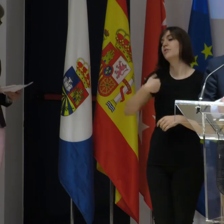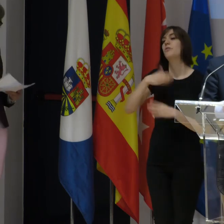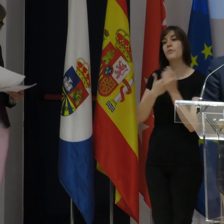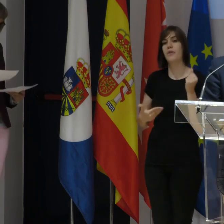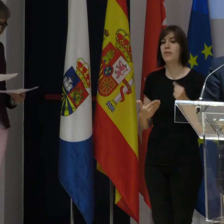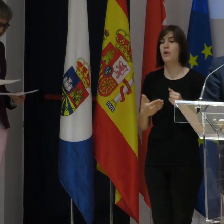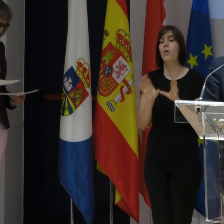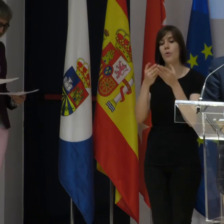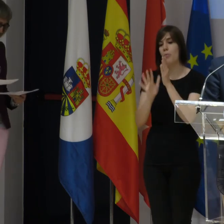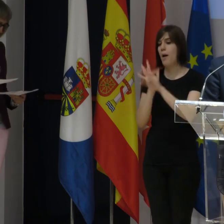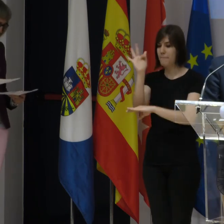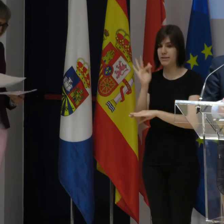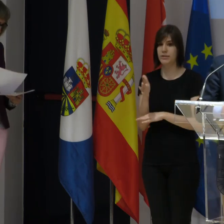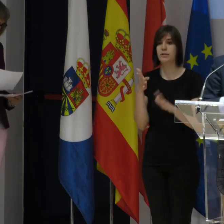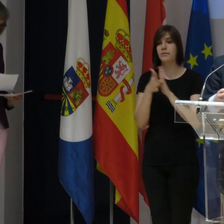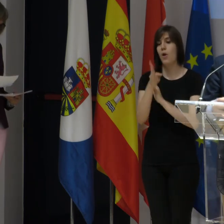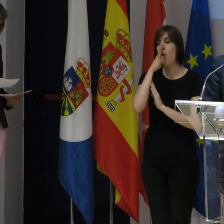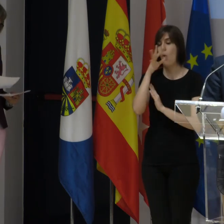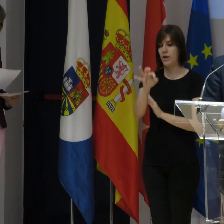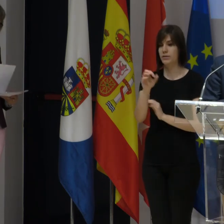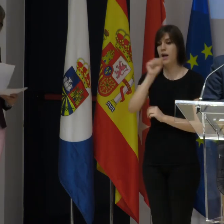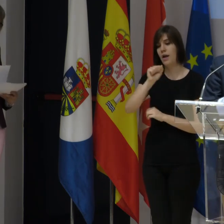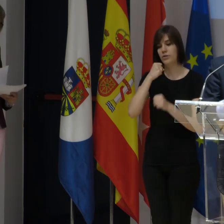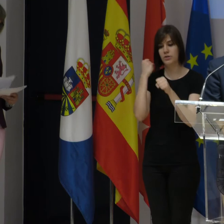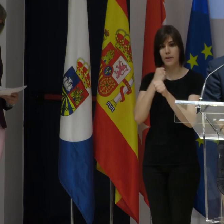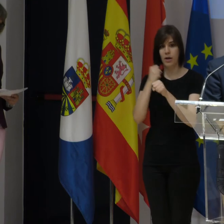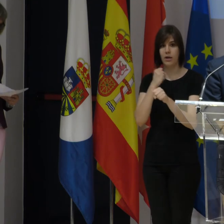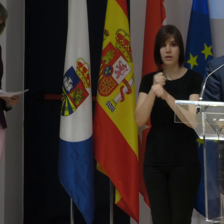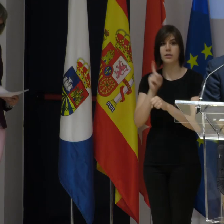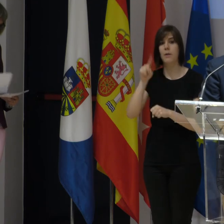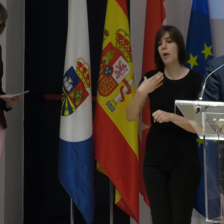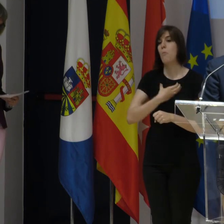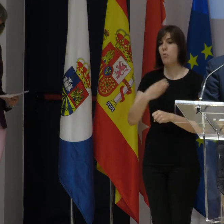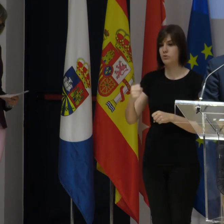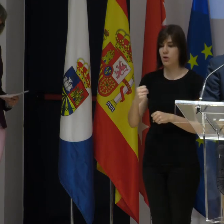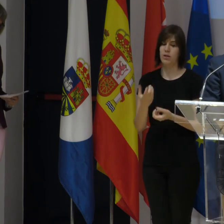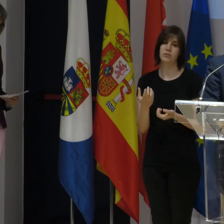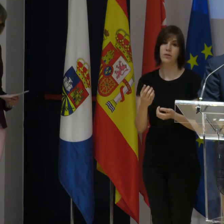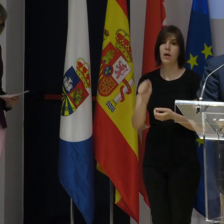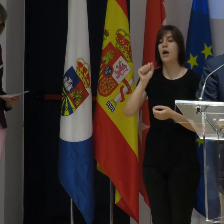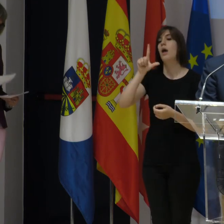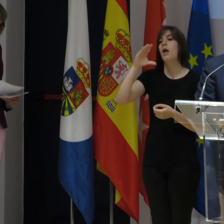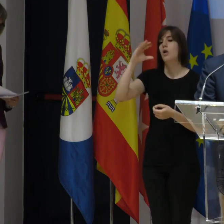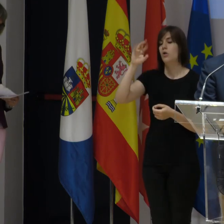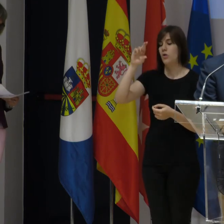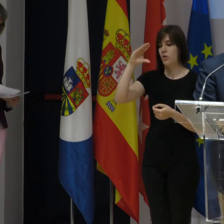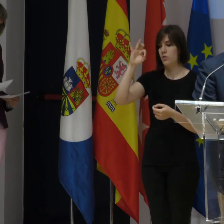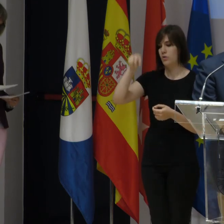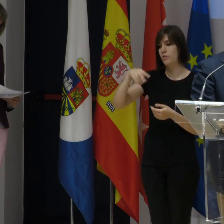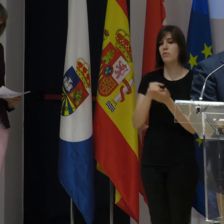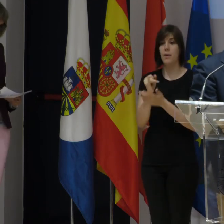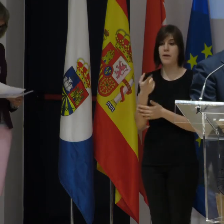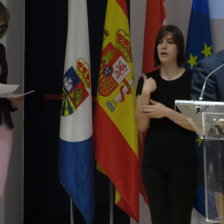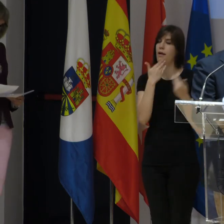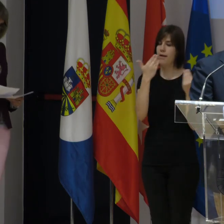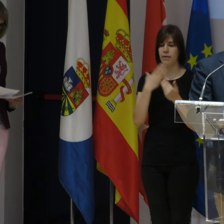Grupo Amás, lleva 40 años trabajando en la zona sur. Leganés, Móstoles, Alcorcón, Fuenlabrada. Y hay que reconocer el trabajo de este Ayuntamiento por